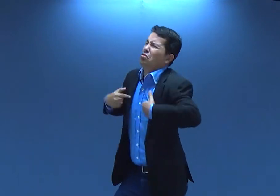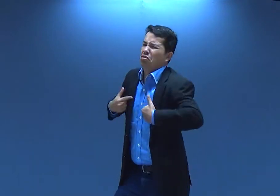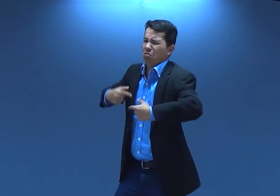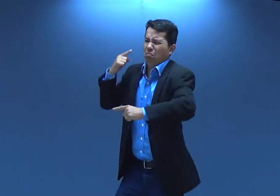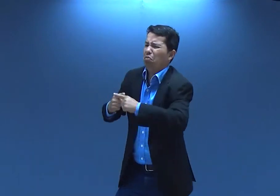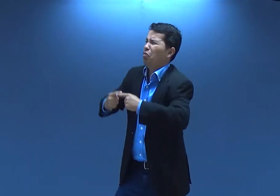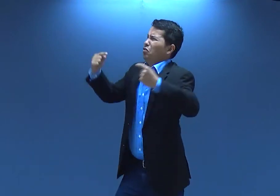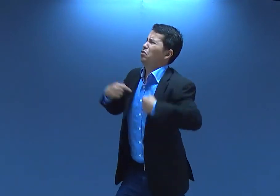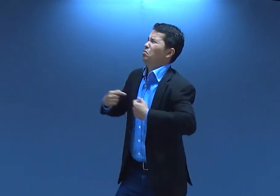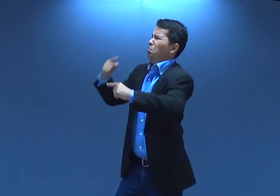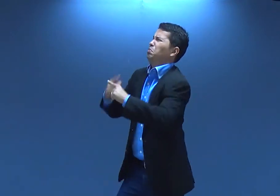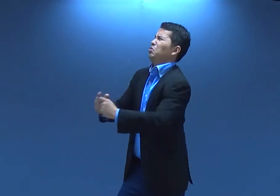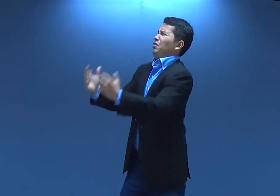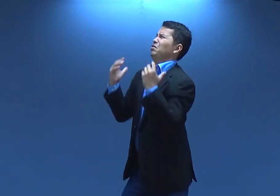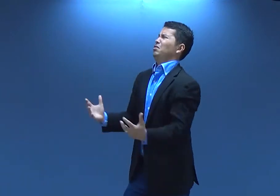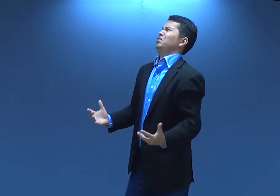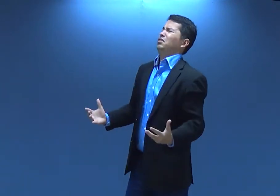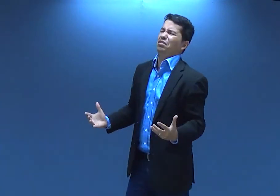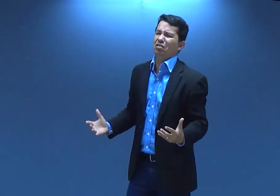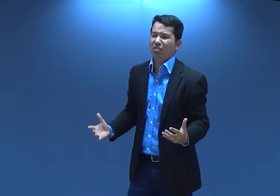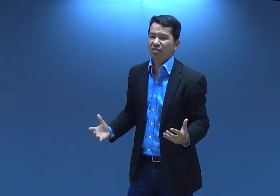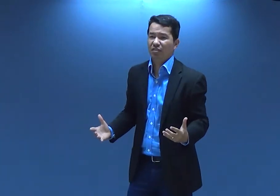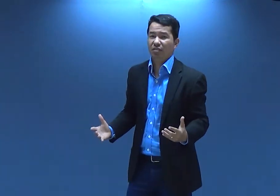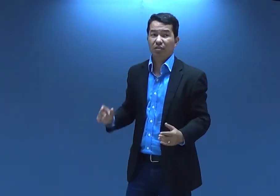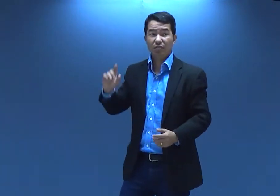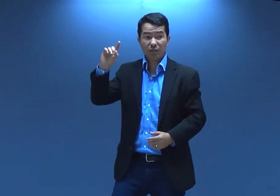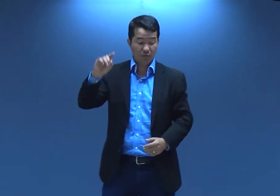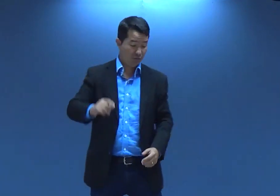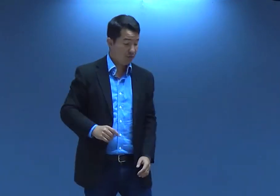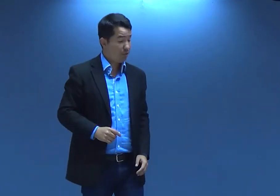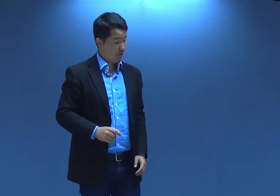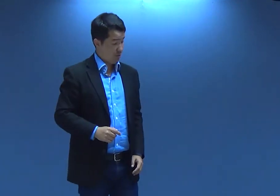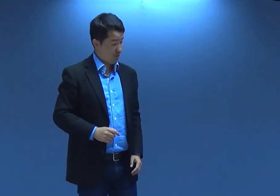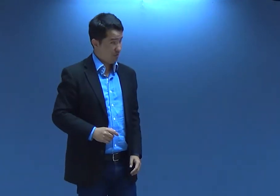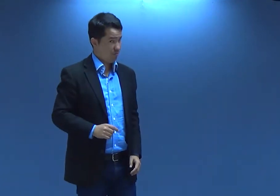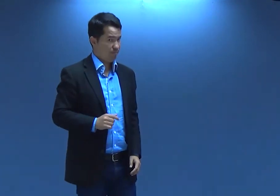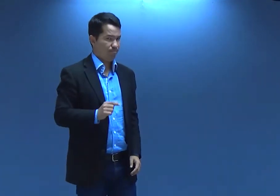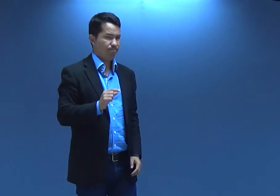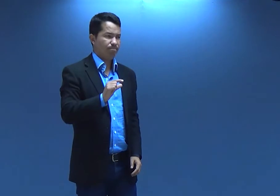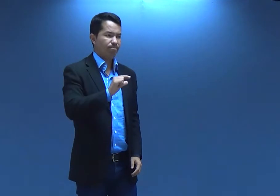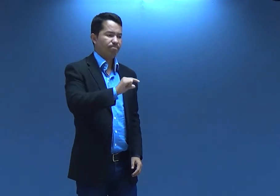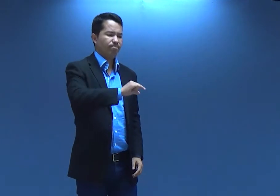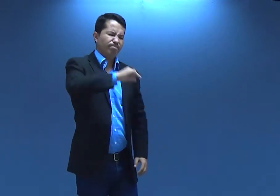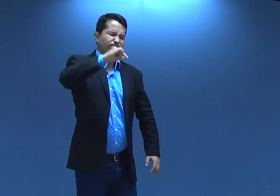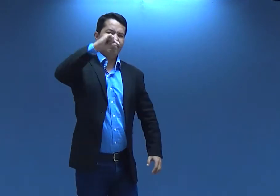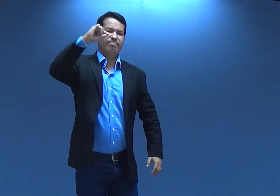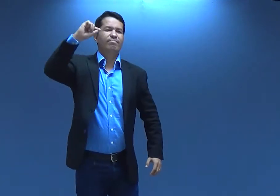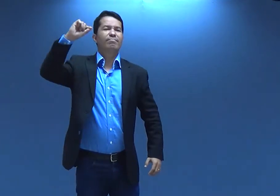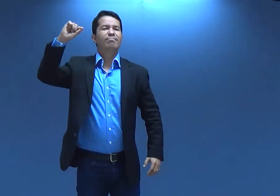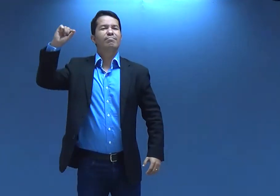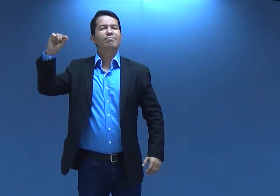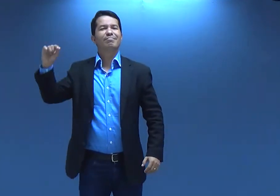Ai, por que eu? Por que comigo? E Deus olhou, ah, é? Eu vou te escolher.